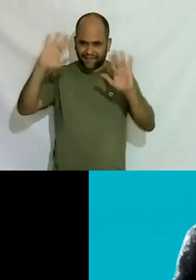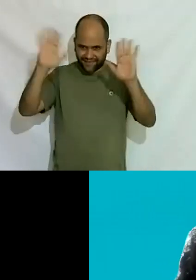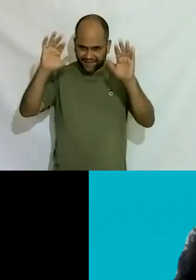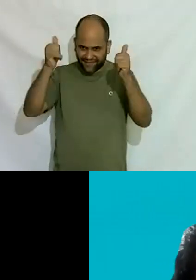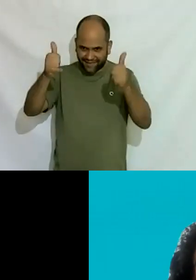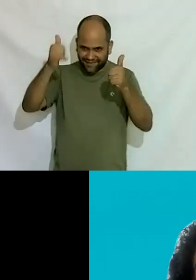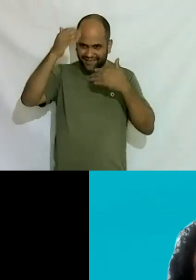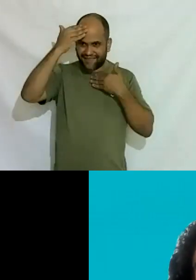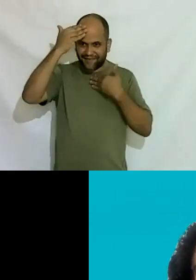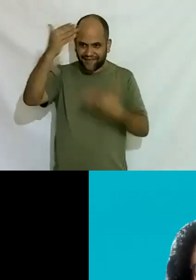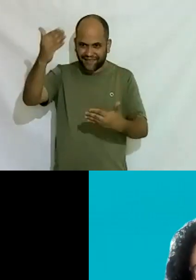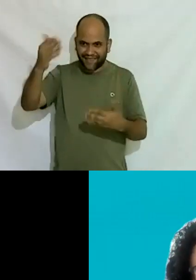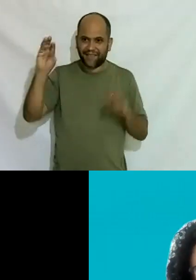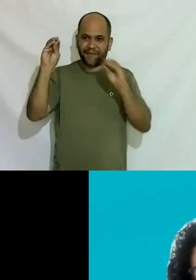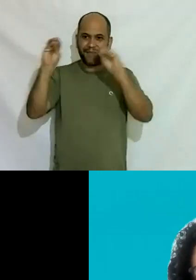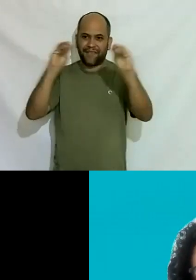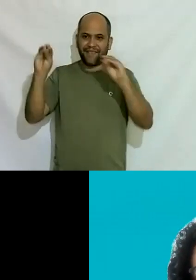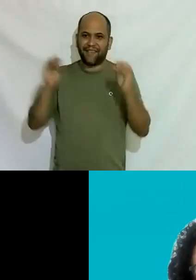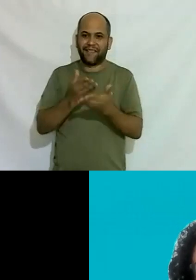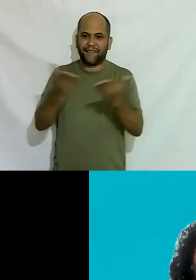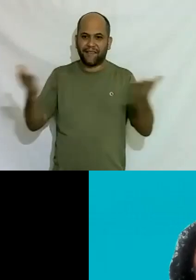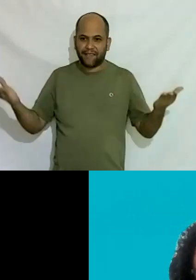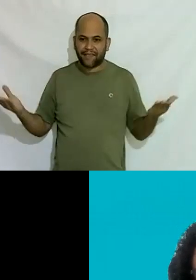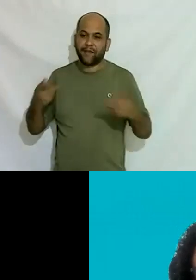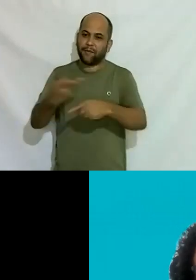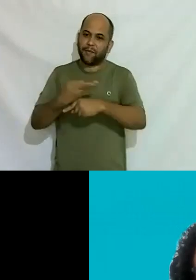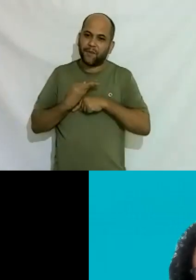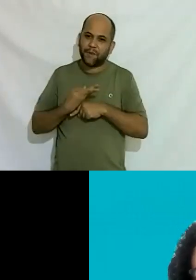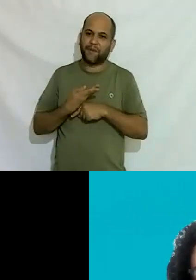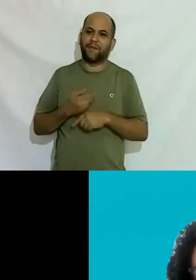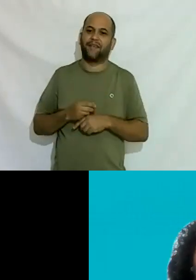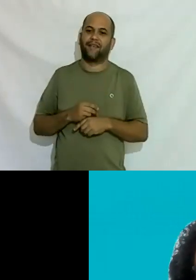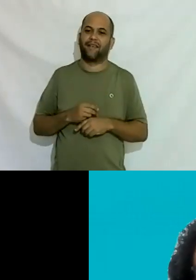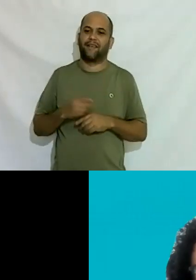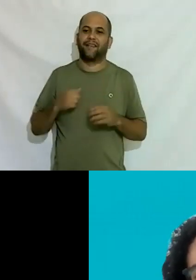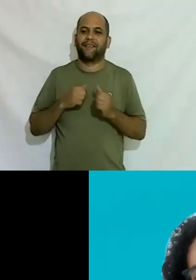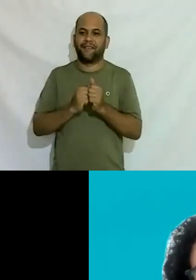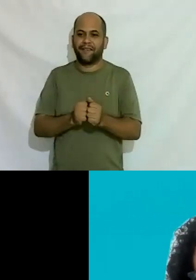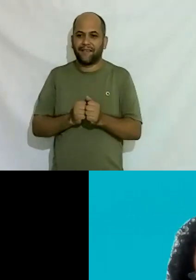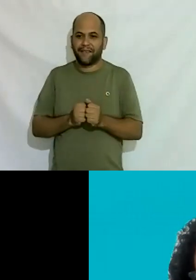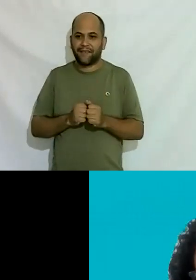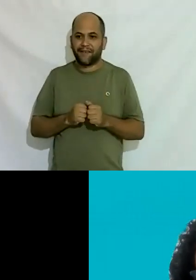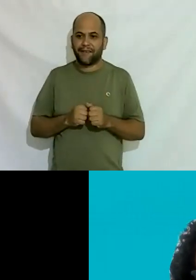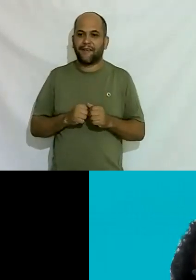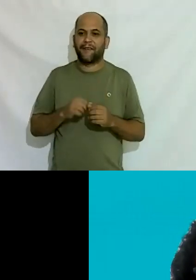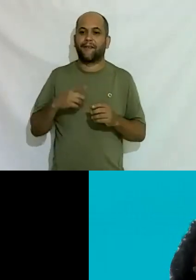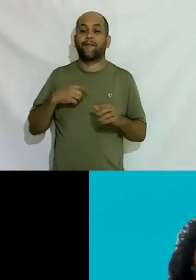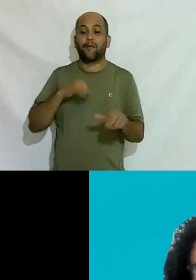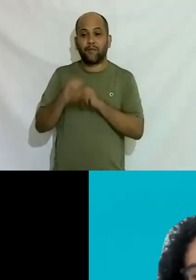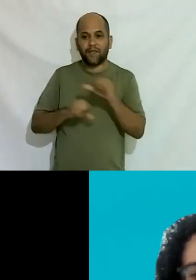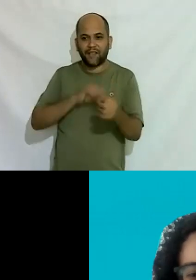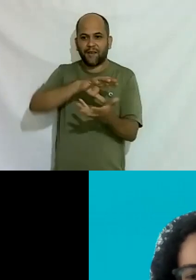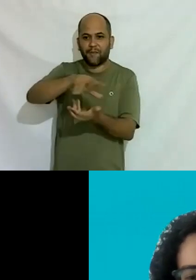um beijo para todos todas e todas me procurem estamos juntos vamos mudar esse mundo